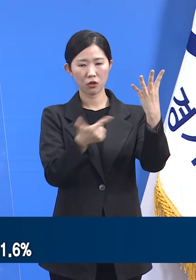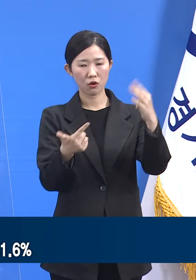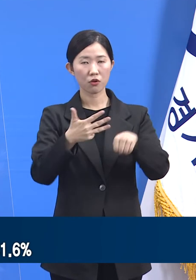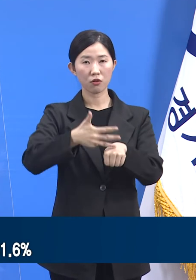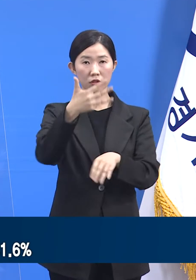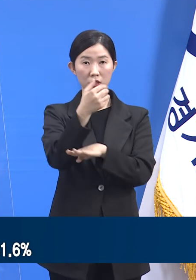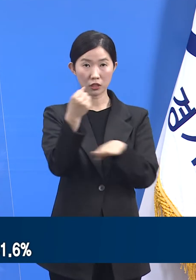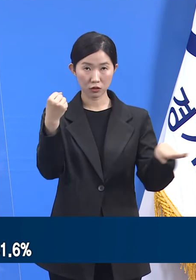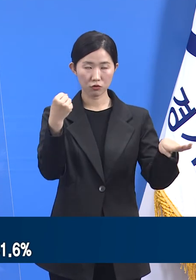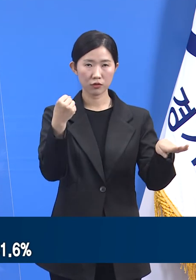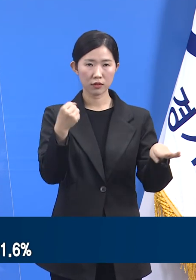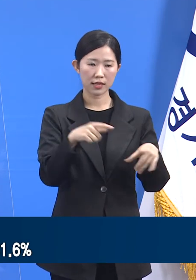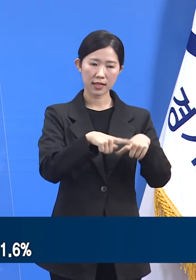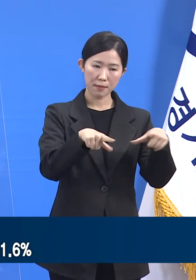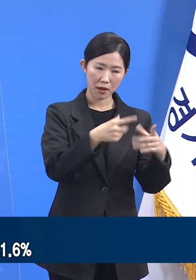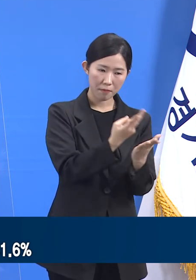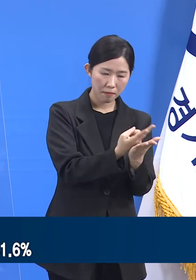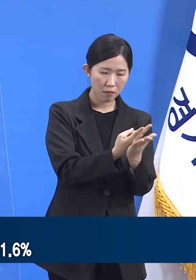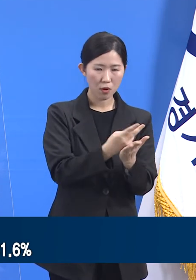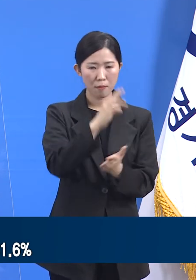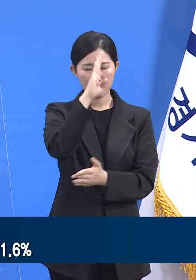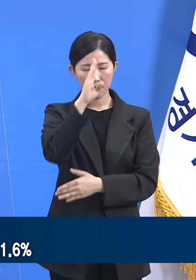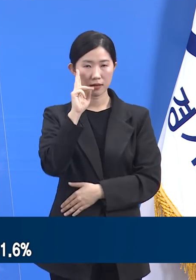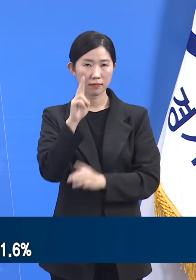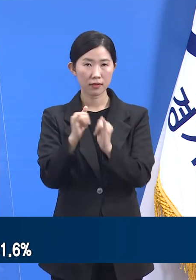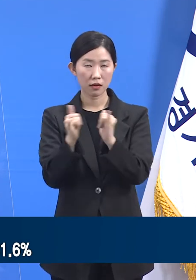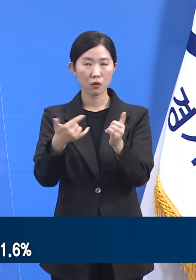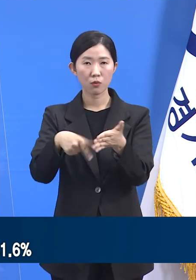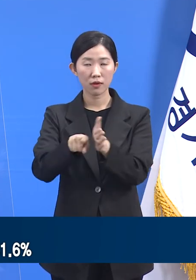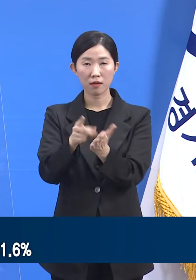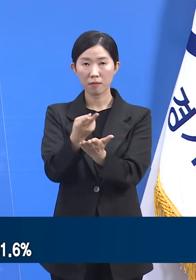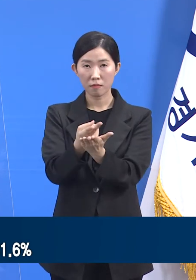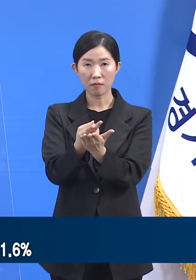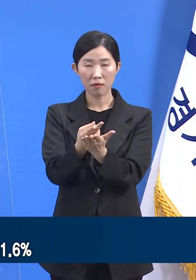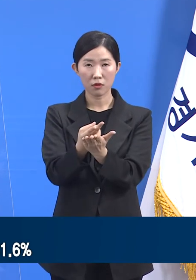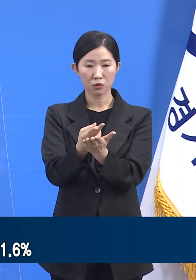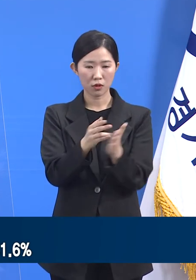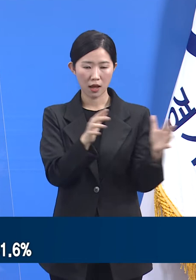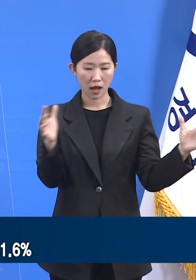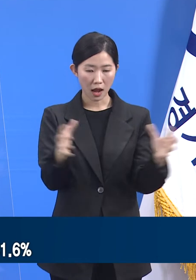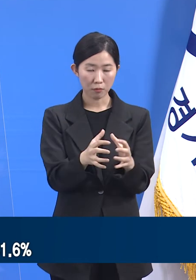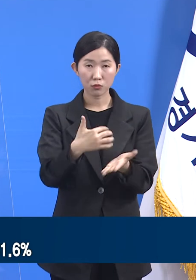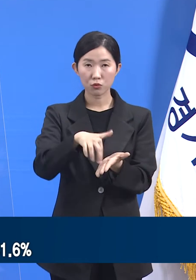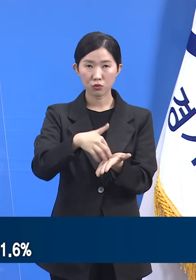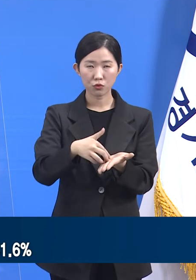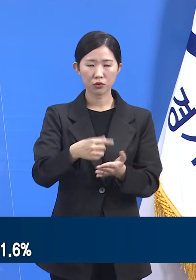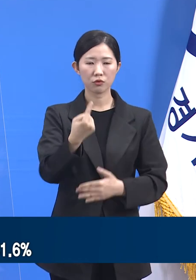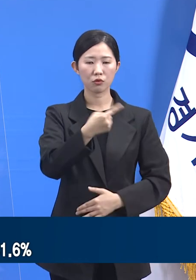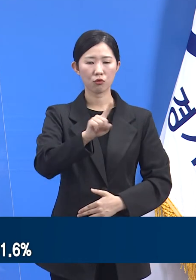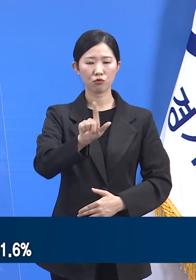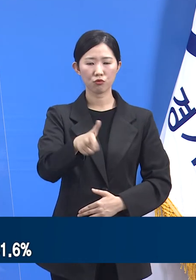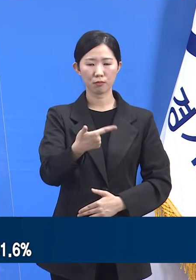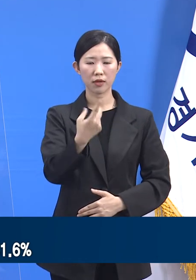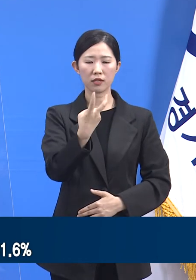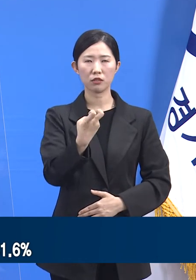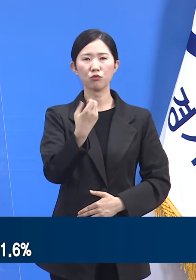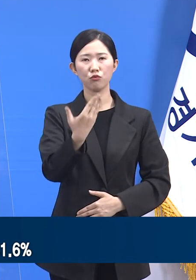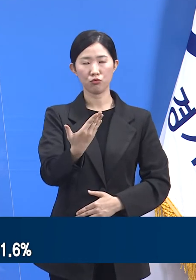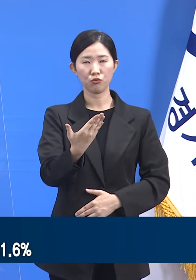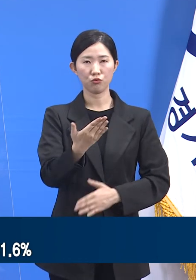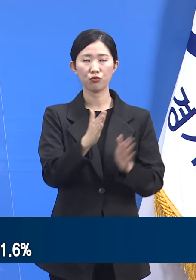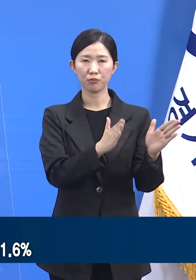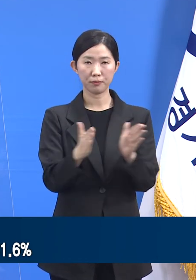일반과 중증환자 병상을 합한 도내 의료기관 확보 병상은 총 1629개입니다.